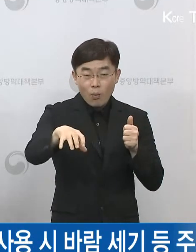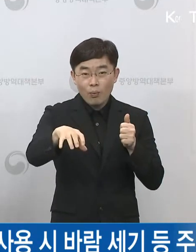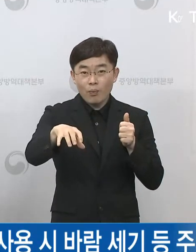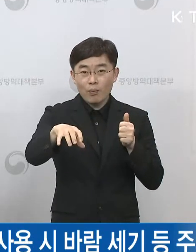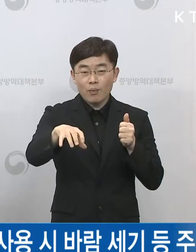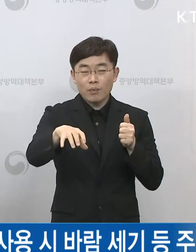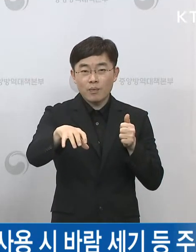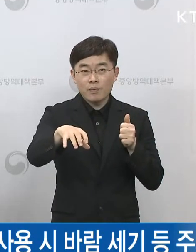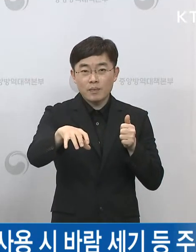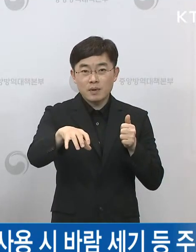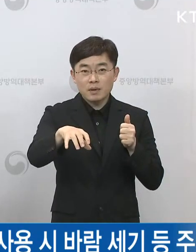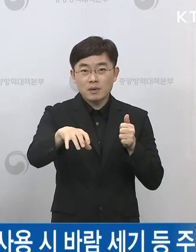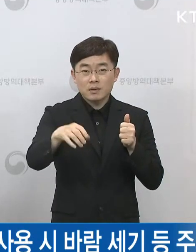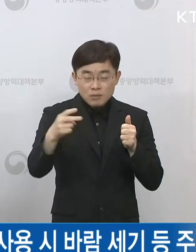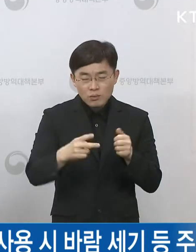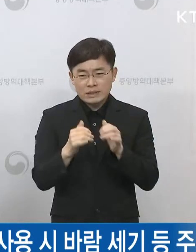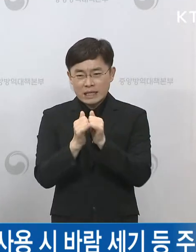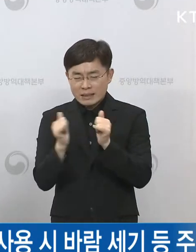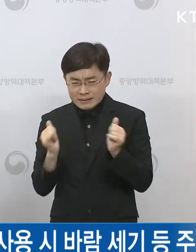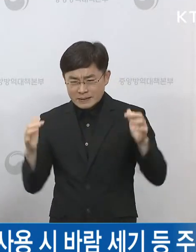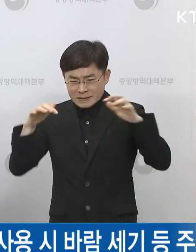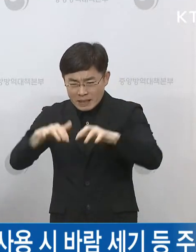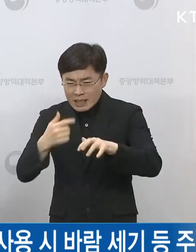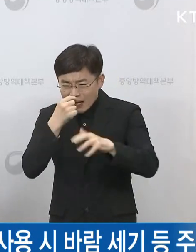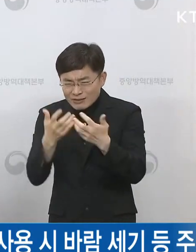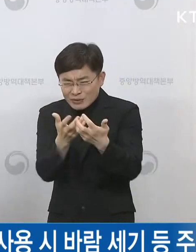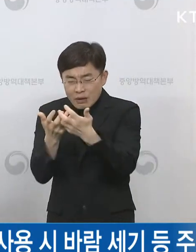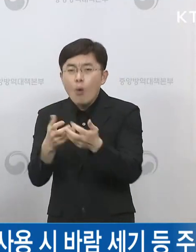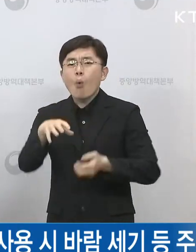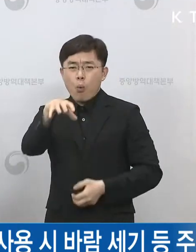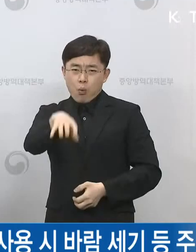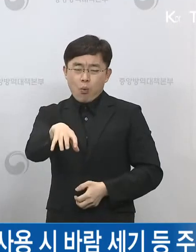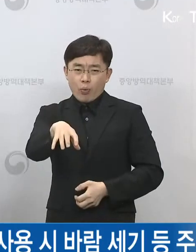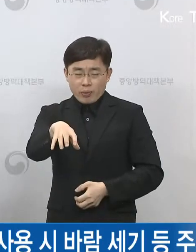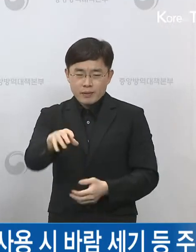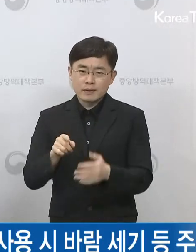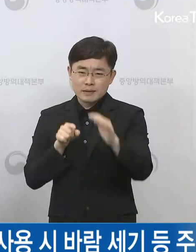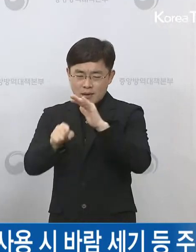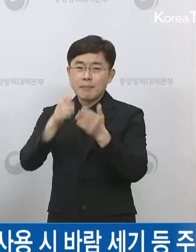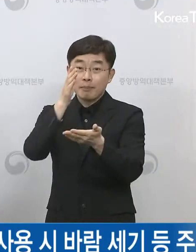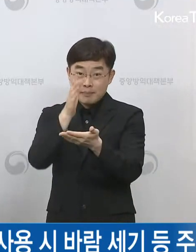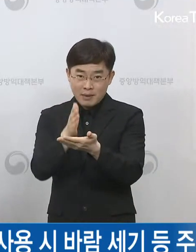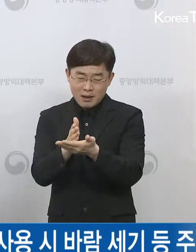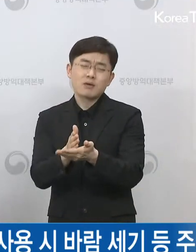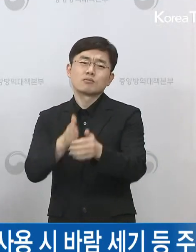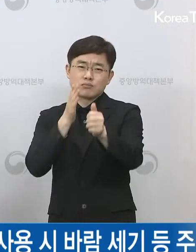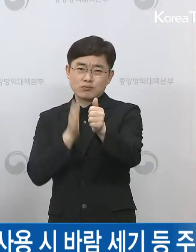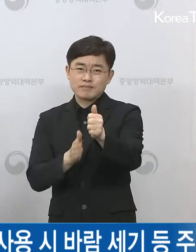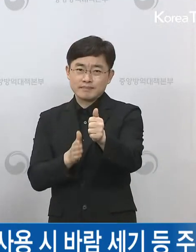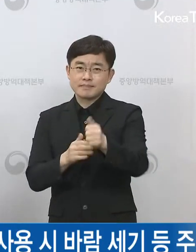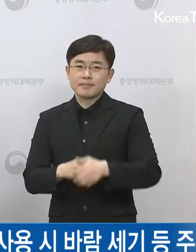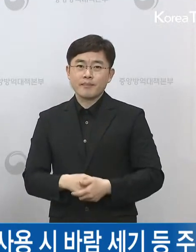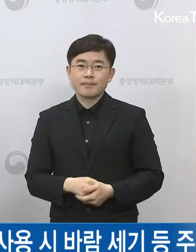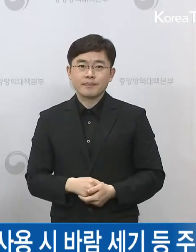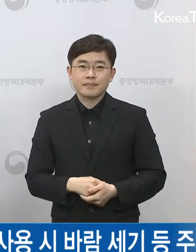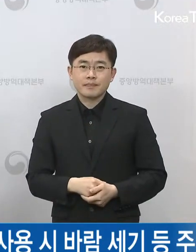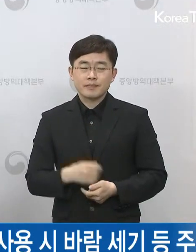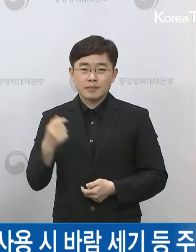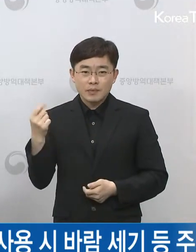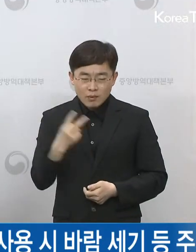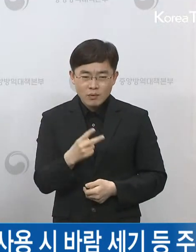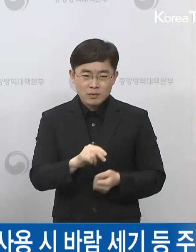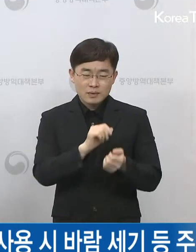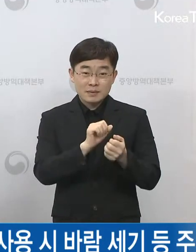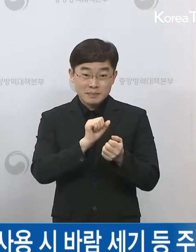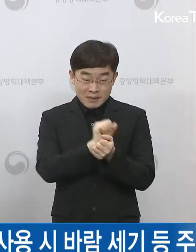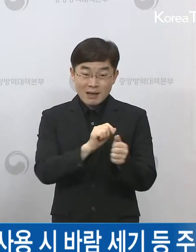이런 밀집한 환경들을 피해주는 그런 사회적 거리 두기를 최대한 유행 지역에서는